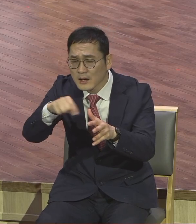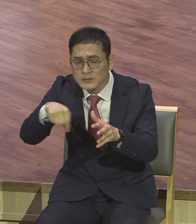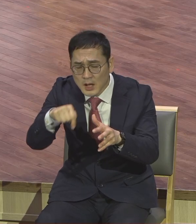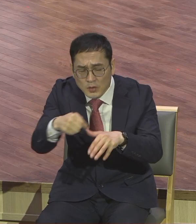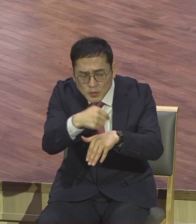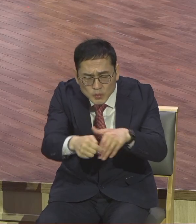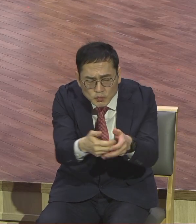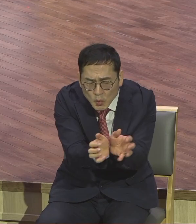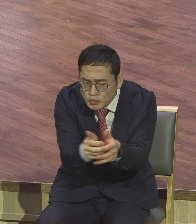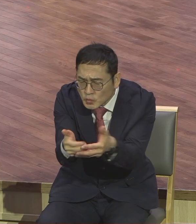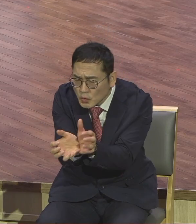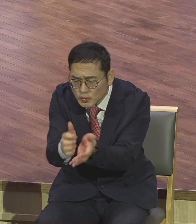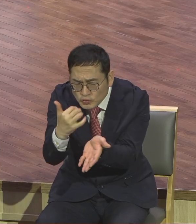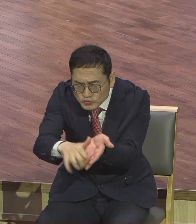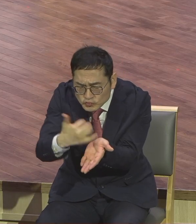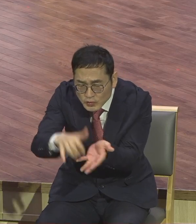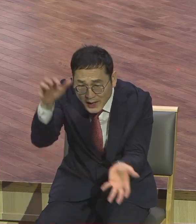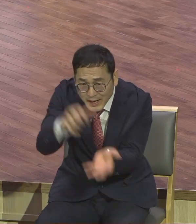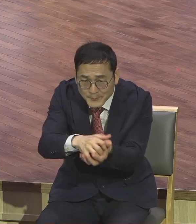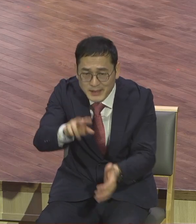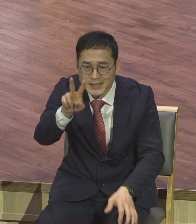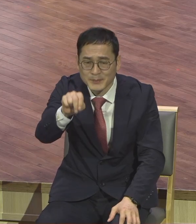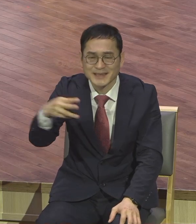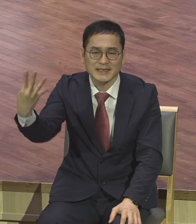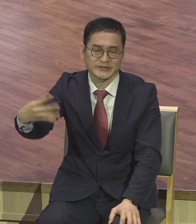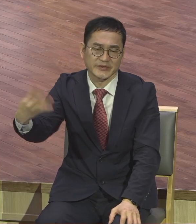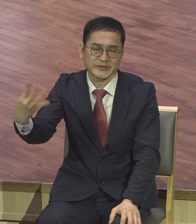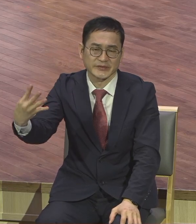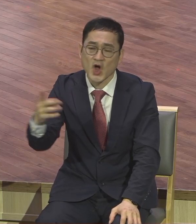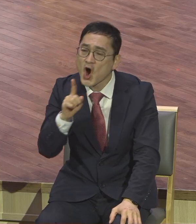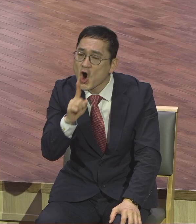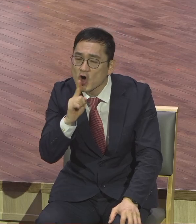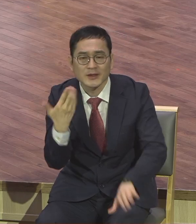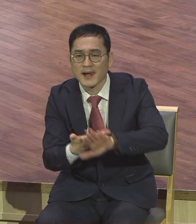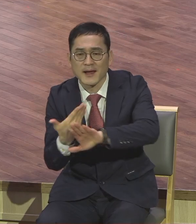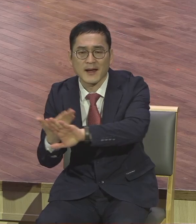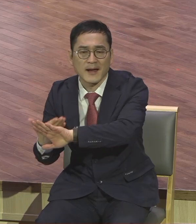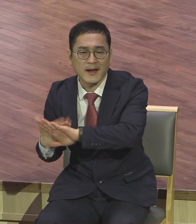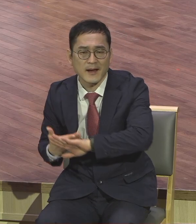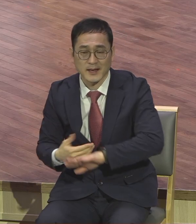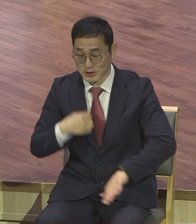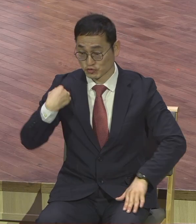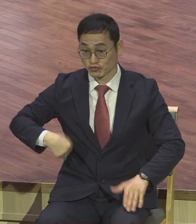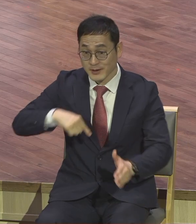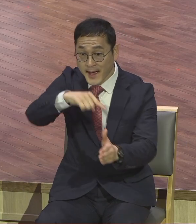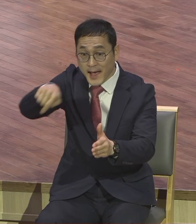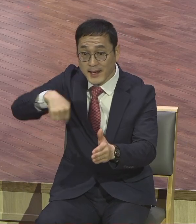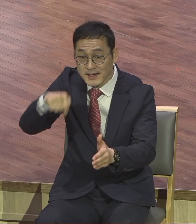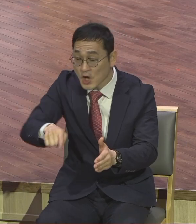4천 종족 그래 봅니다. 종족은 어느 것 다 달라요. 중국만 가도 어느 것 다 달라요.